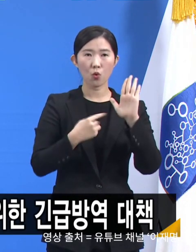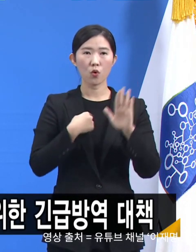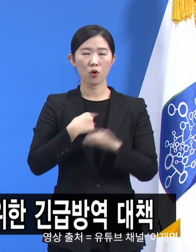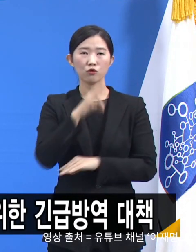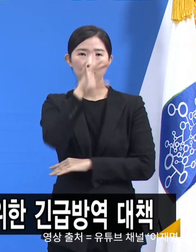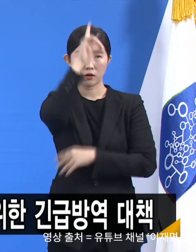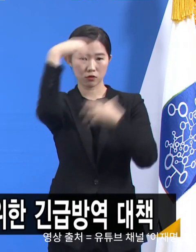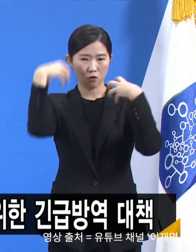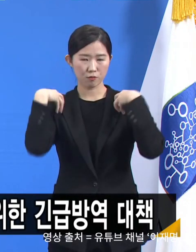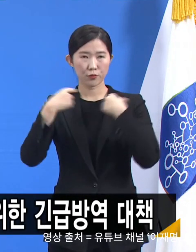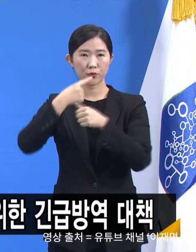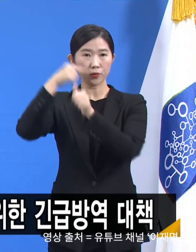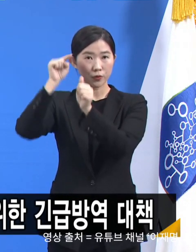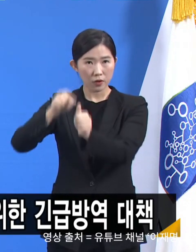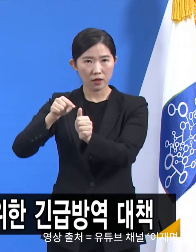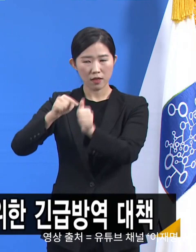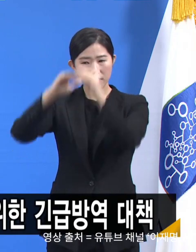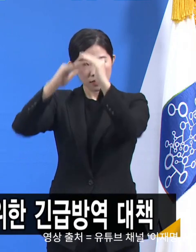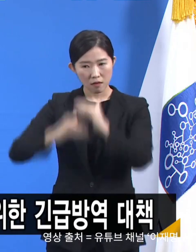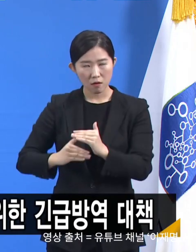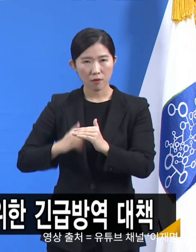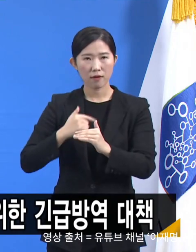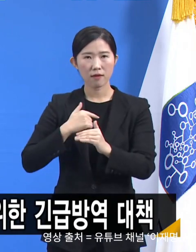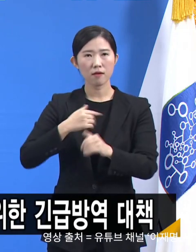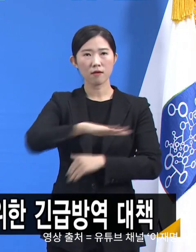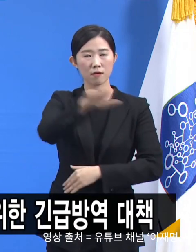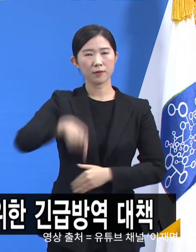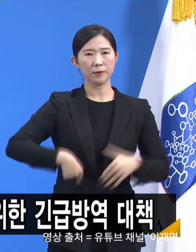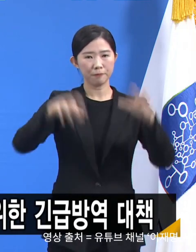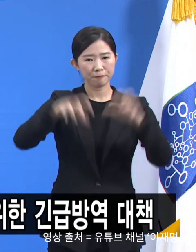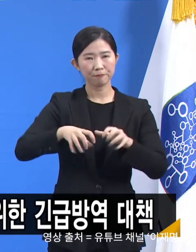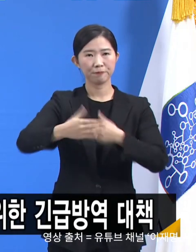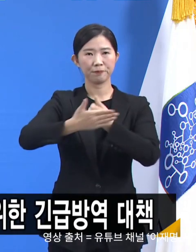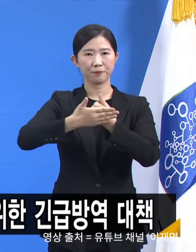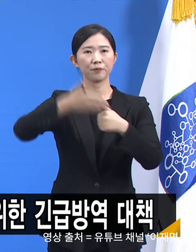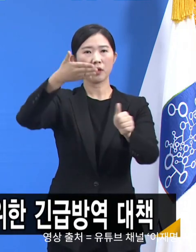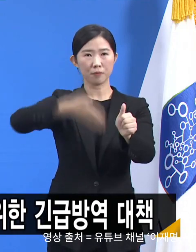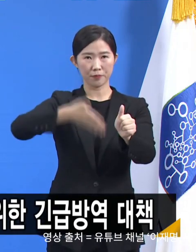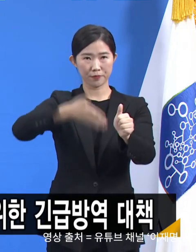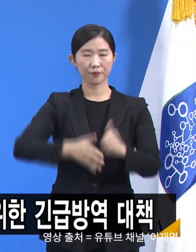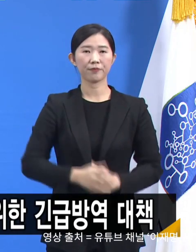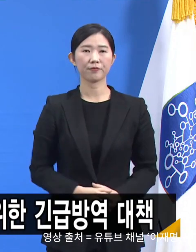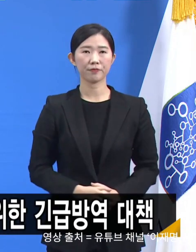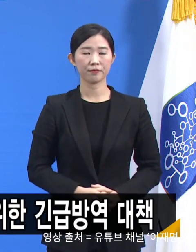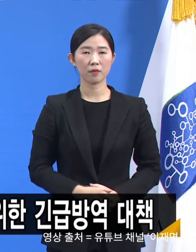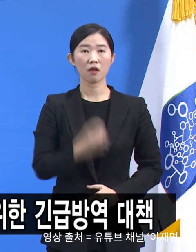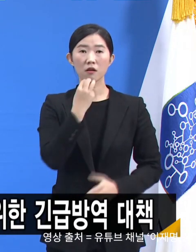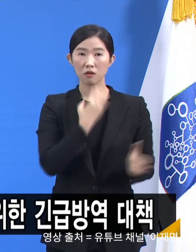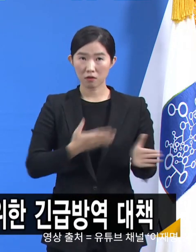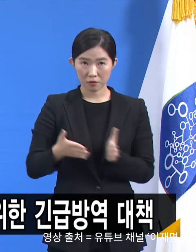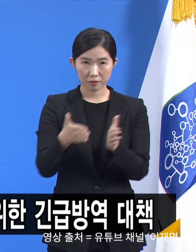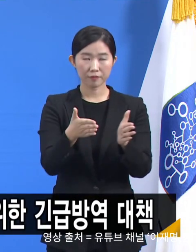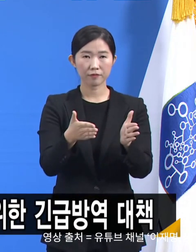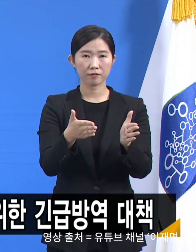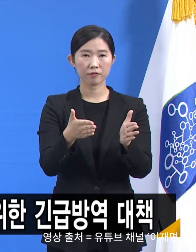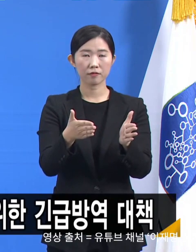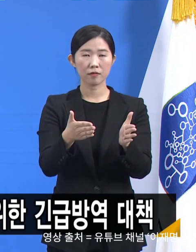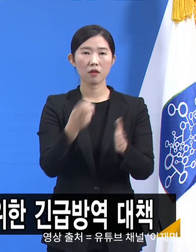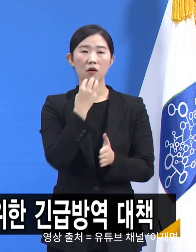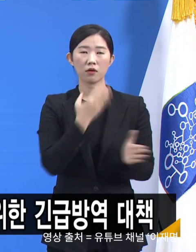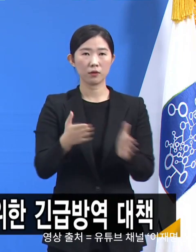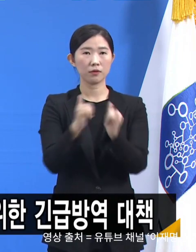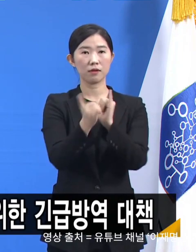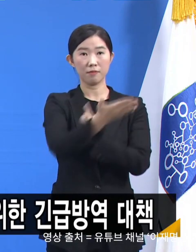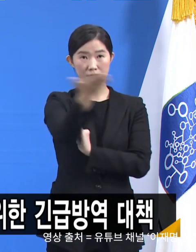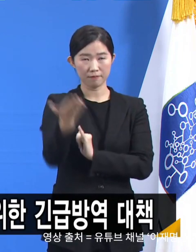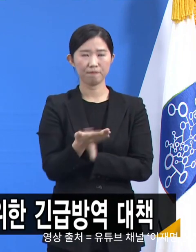적극적으로 협조해 주시기를 다시 한번 제3당부드립니다. 경기도는 도민 여러분을